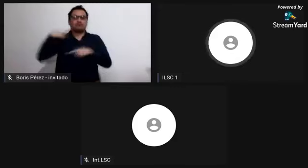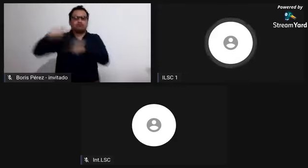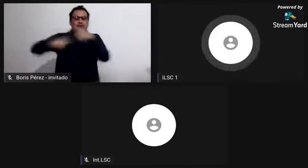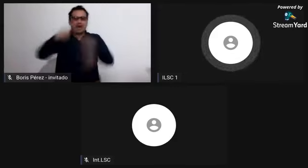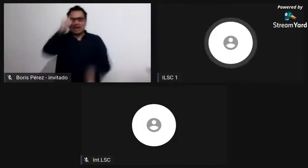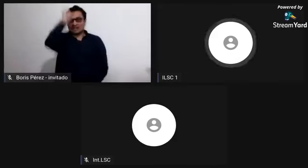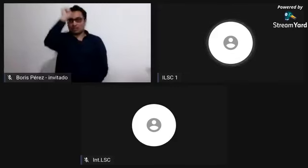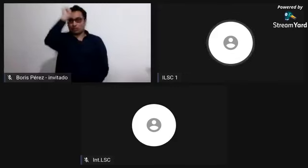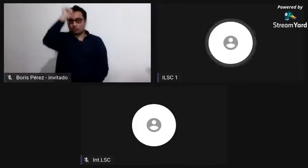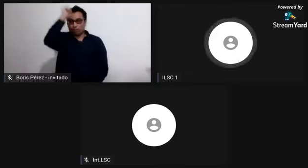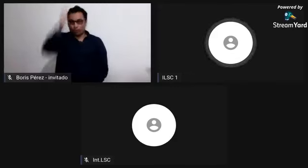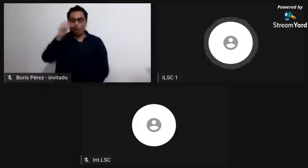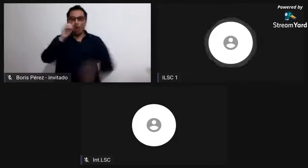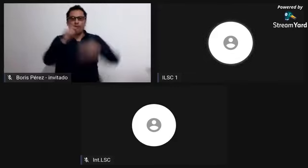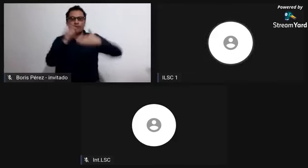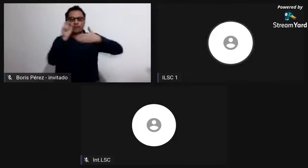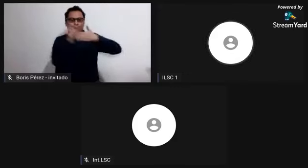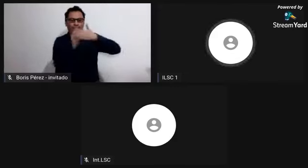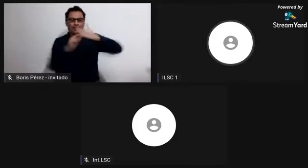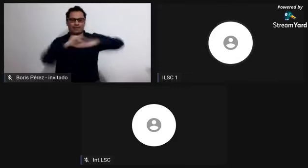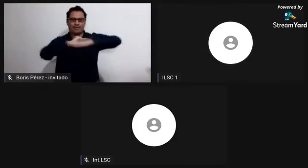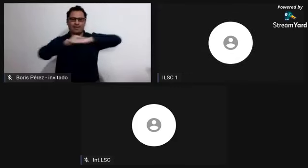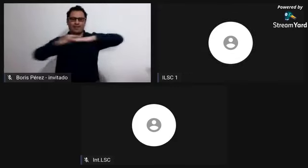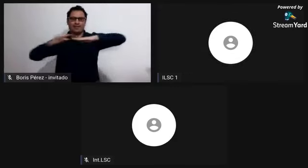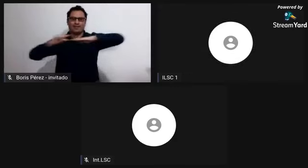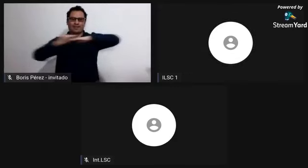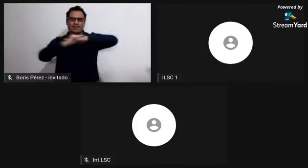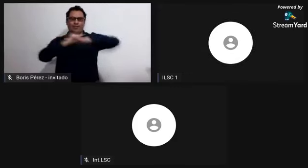triangular que yo mencionaba en la presentación.